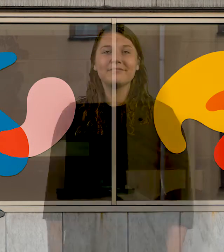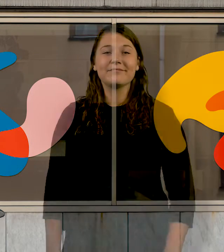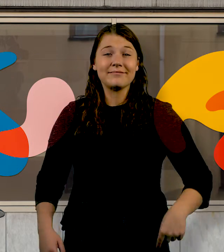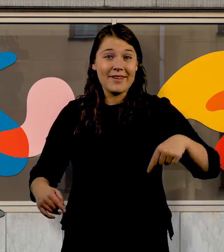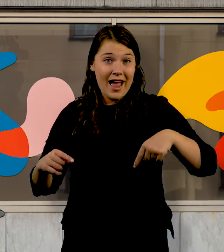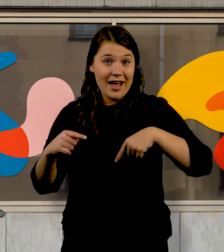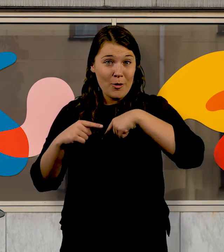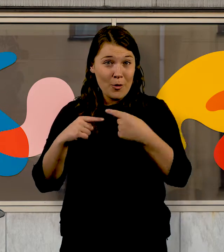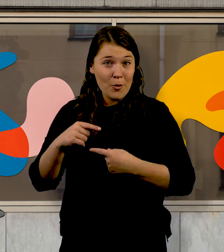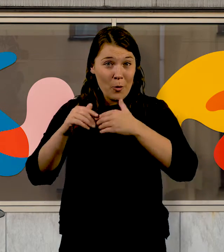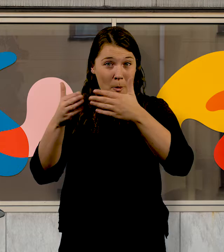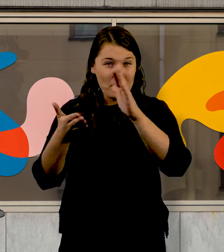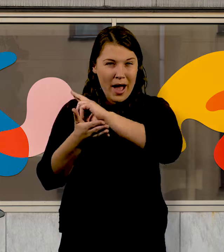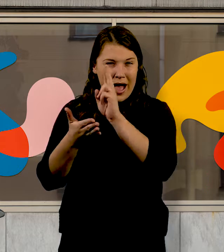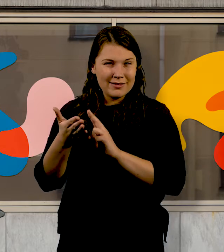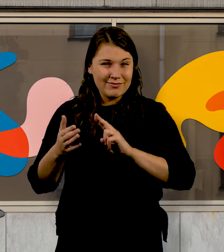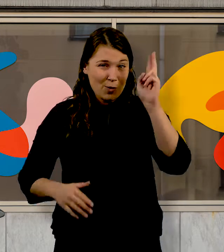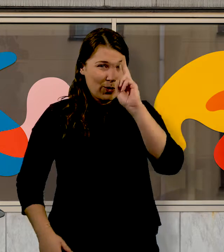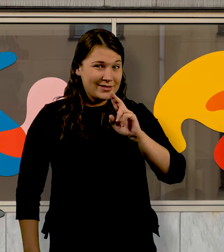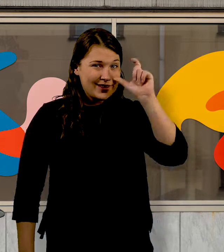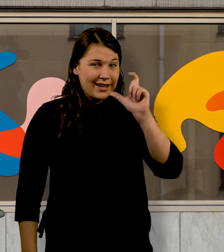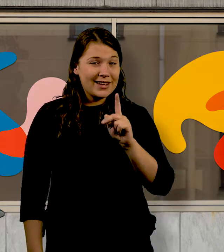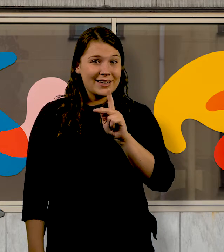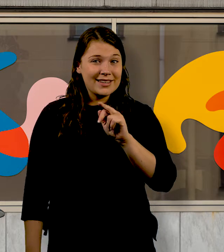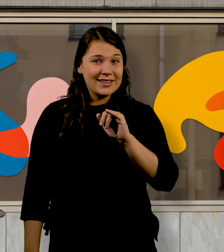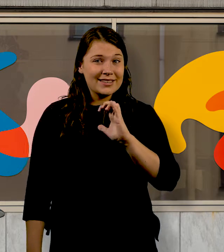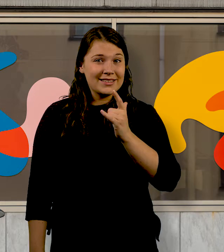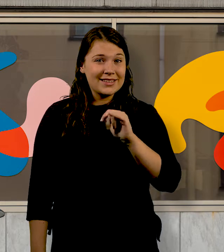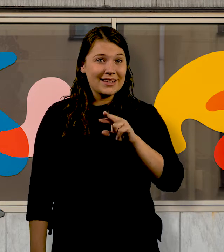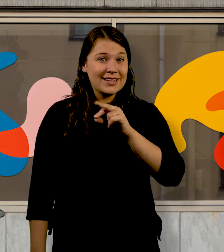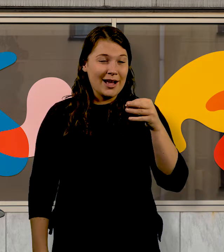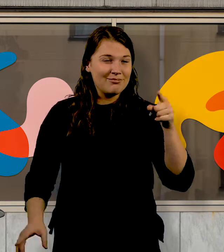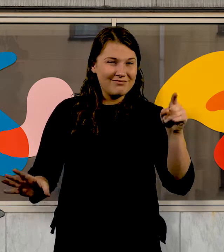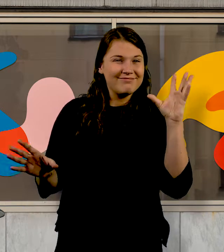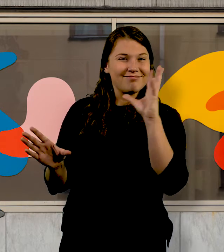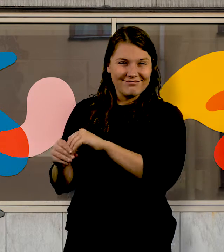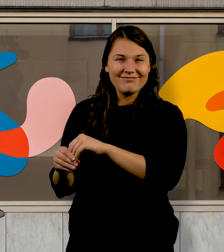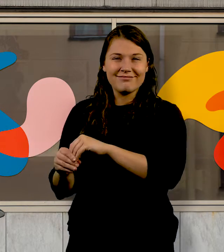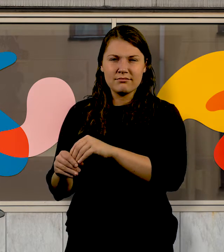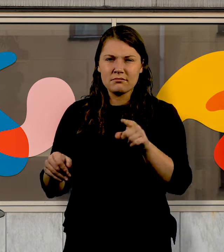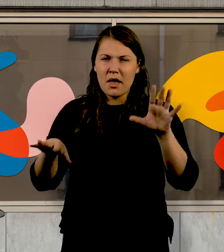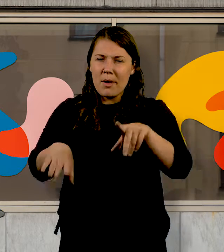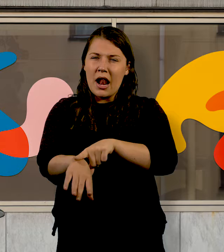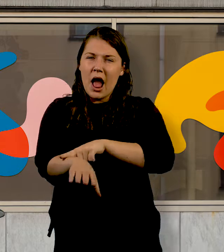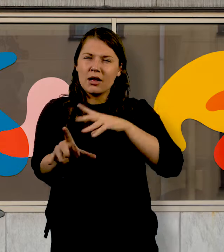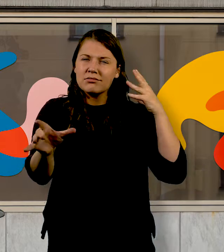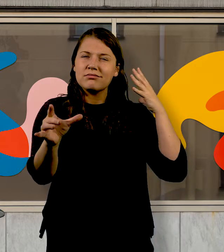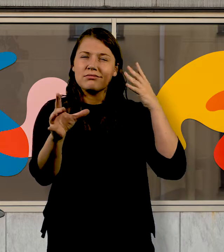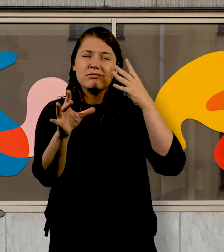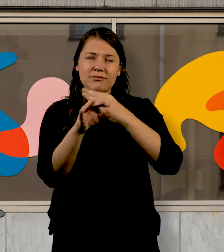Med ett anslag av matematik och musik intar Kristin Rapp det urbana rummet under årets open art. Hon har